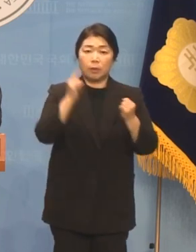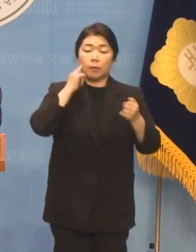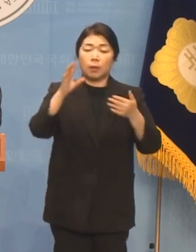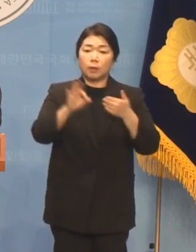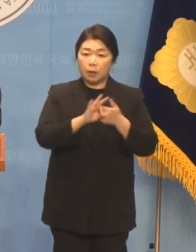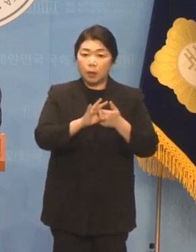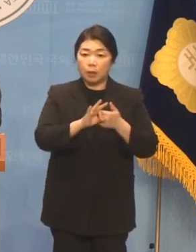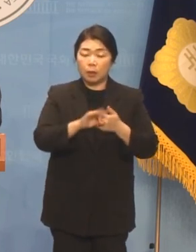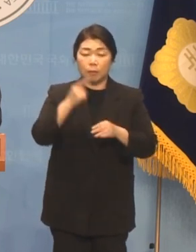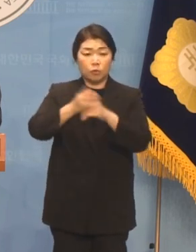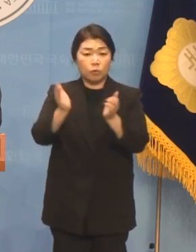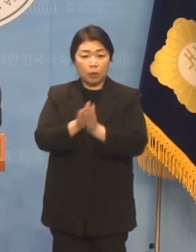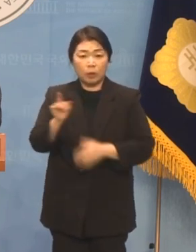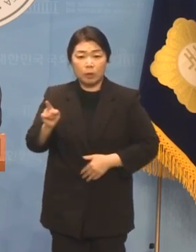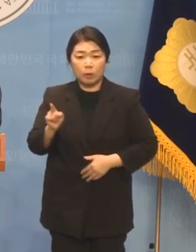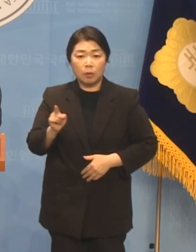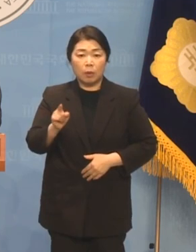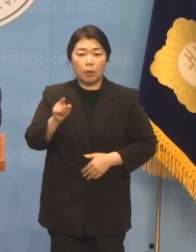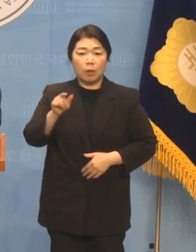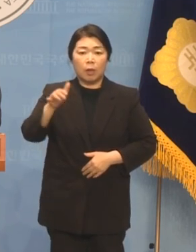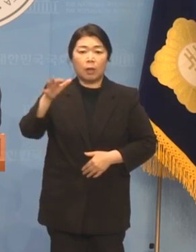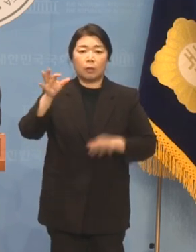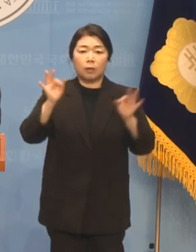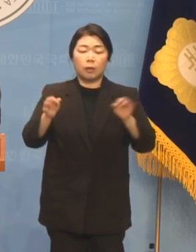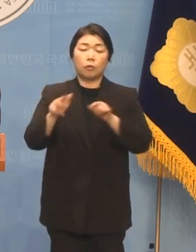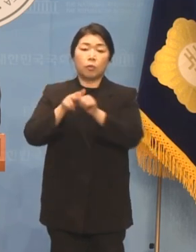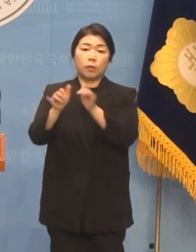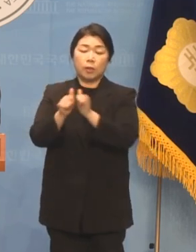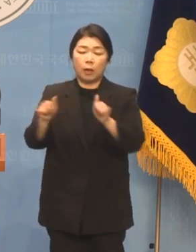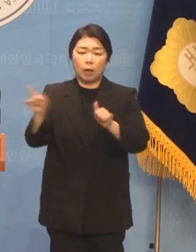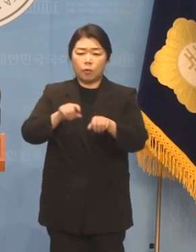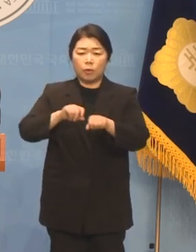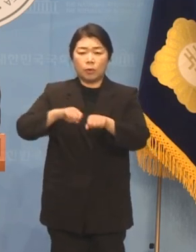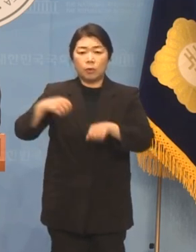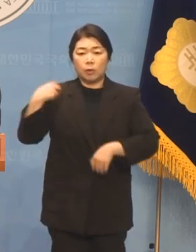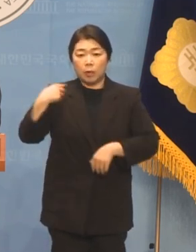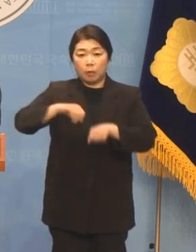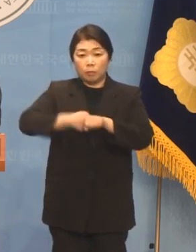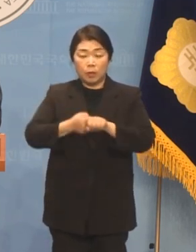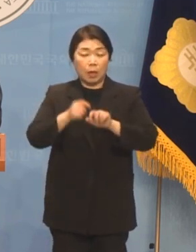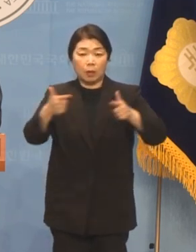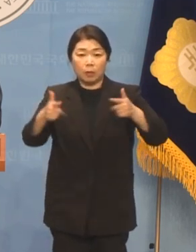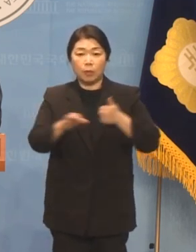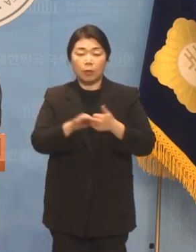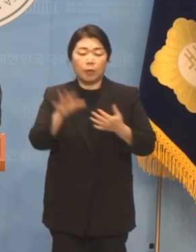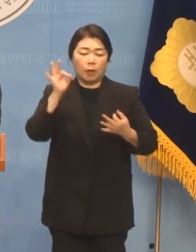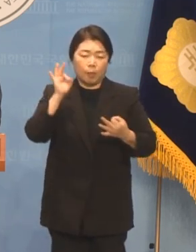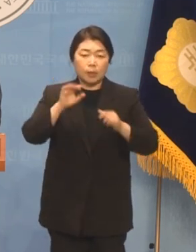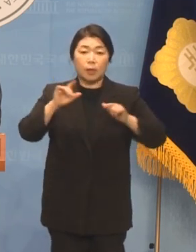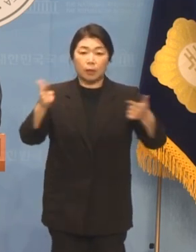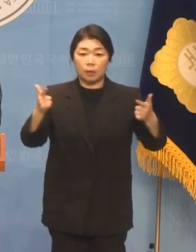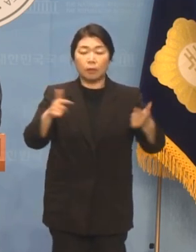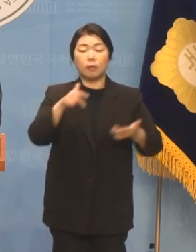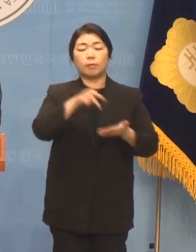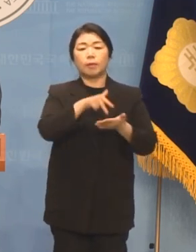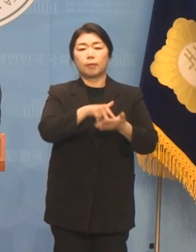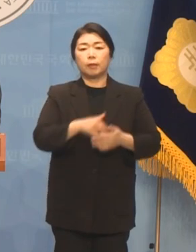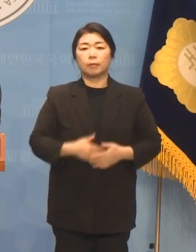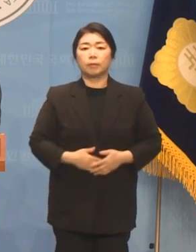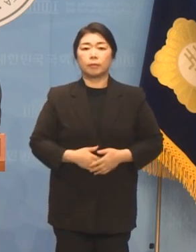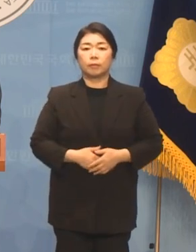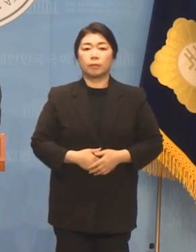민주당이 김원희 예비후보에게 아무런 책임을 묻지 않을 경우 가만히 있지 않겠다는 입장입니다